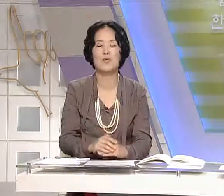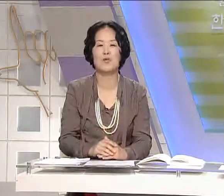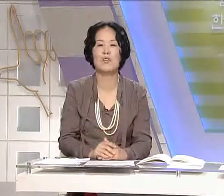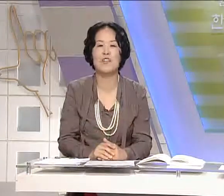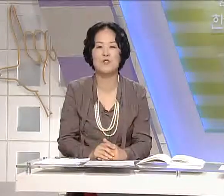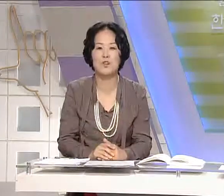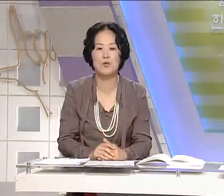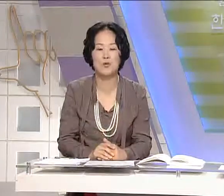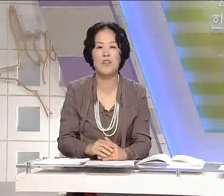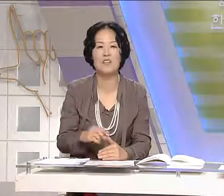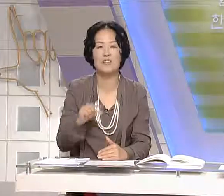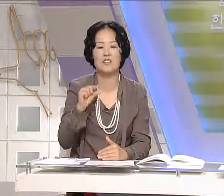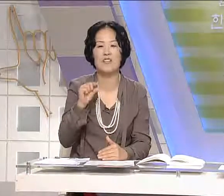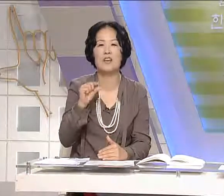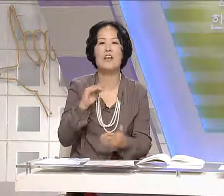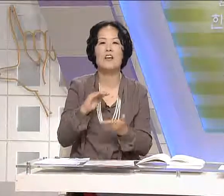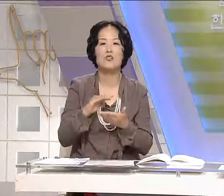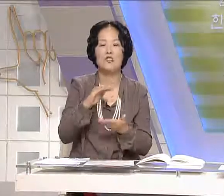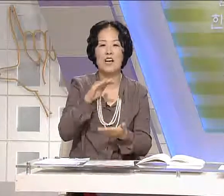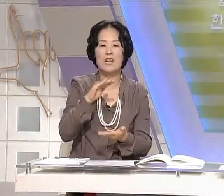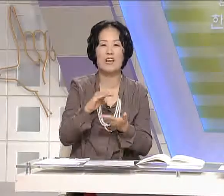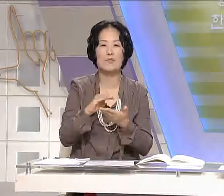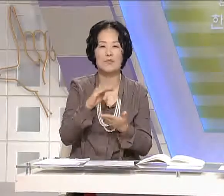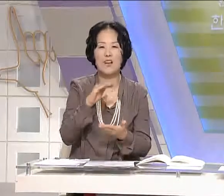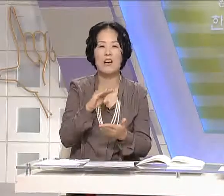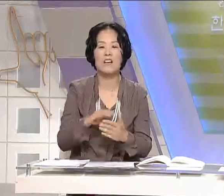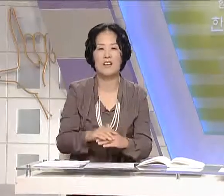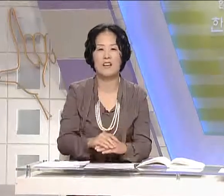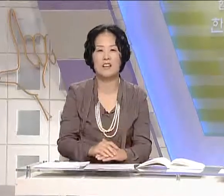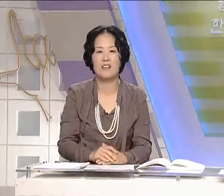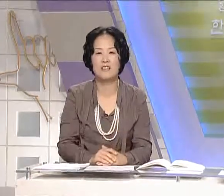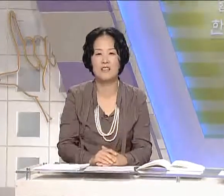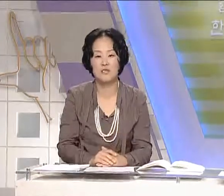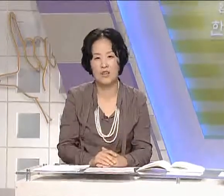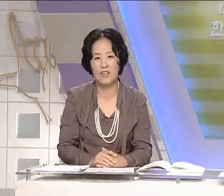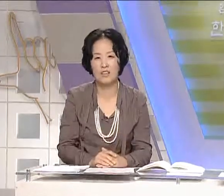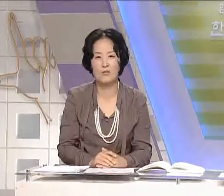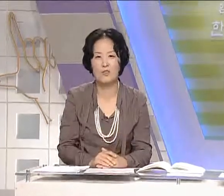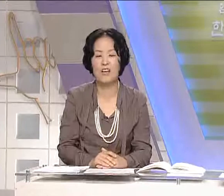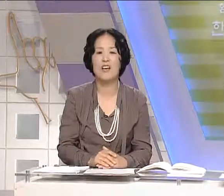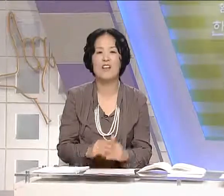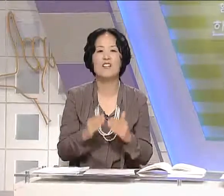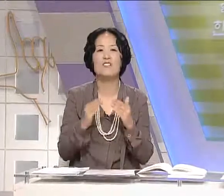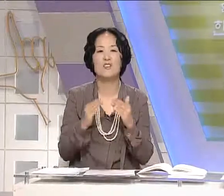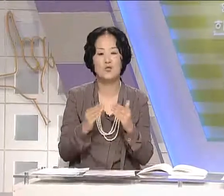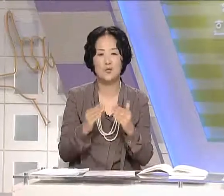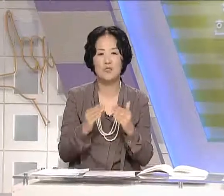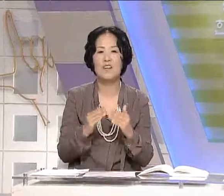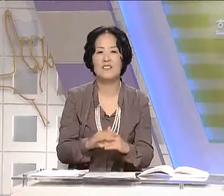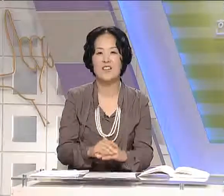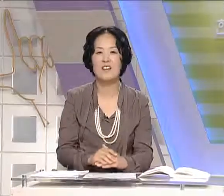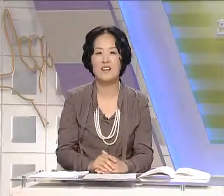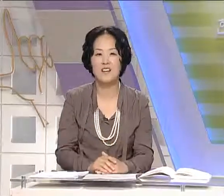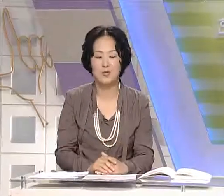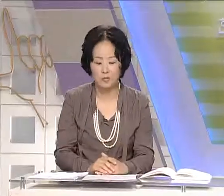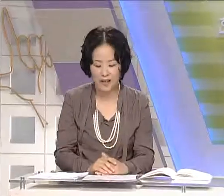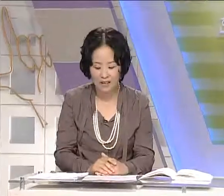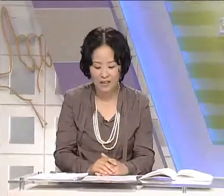농인의 수화에서 좀이라는 것은 어떤 수량이나 불량을 나타낼 때 쓰는 수화이기 때문에 여기에서의 좀은 생략을 해도 무방할 것